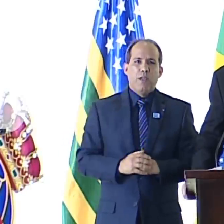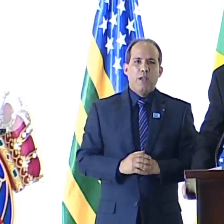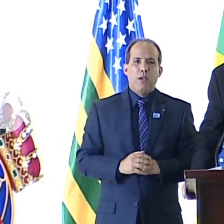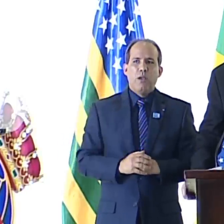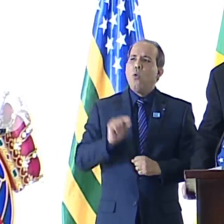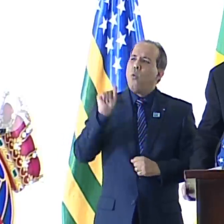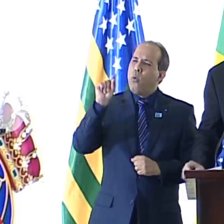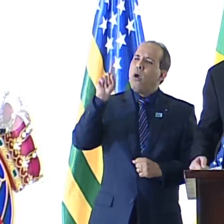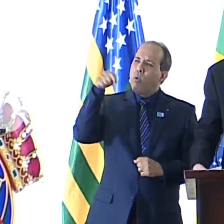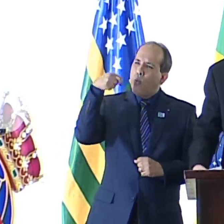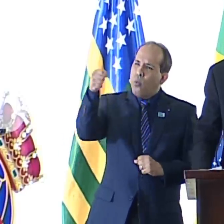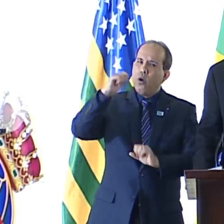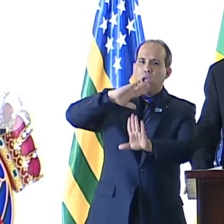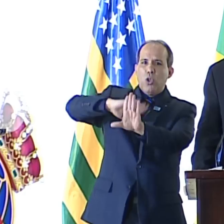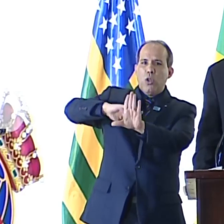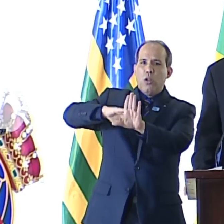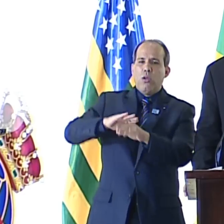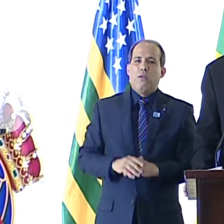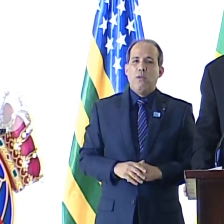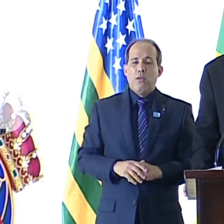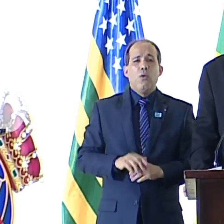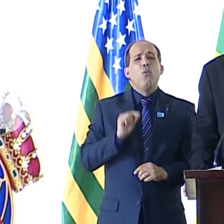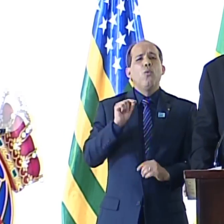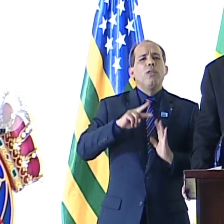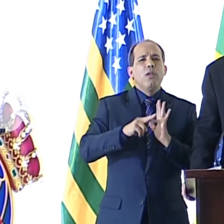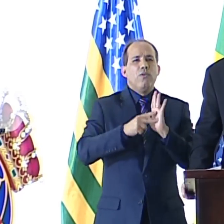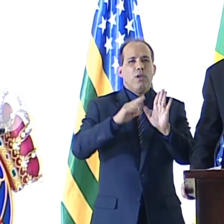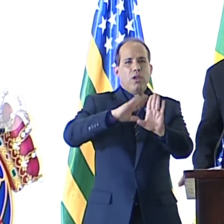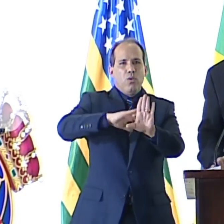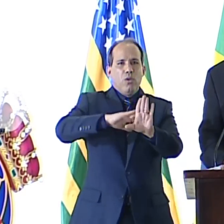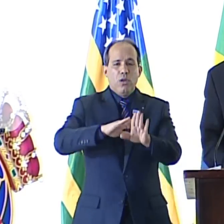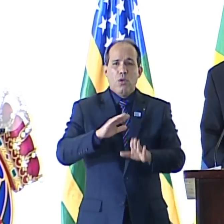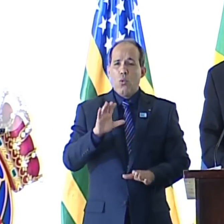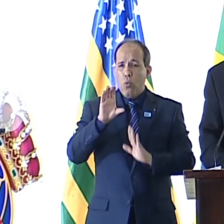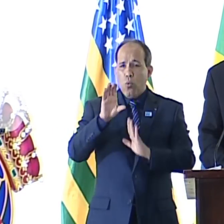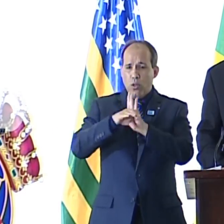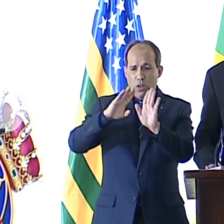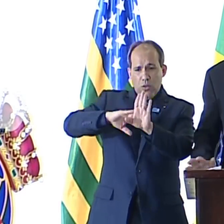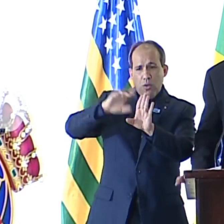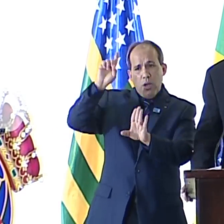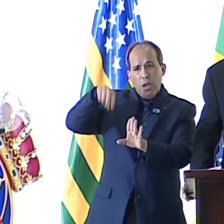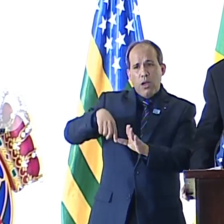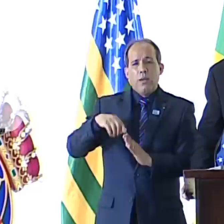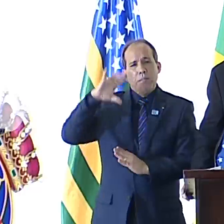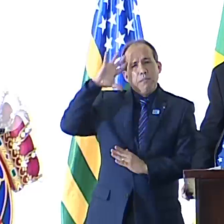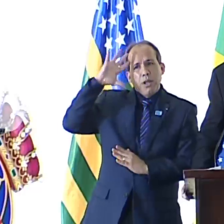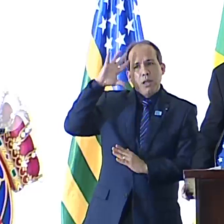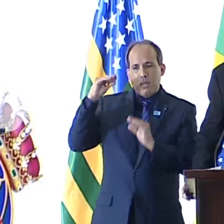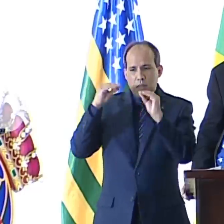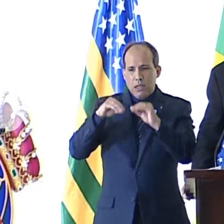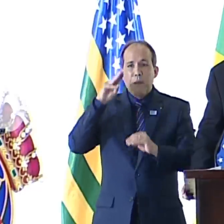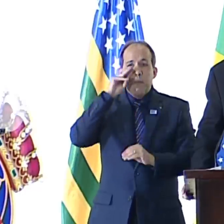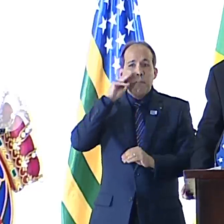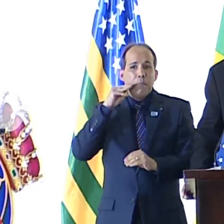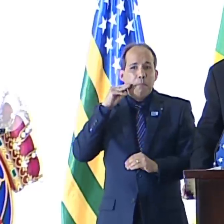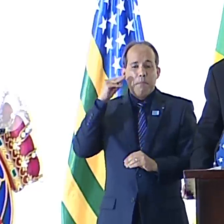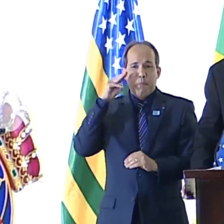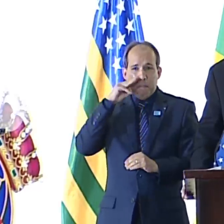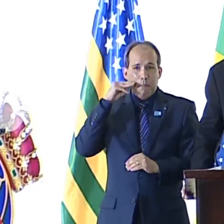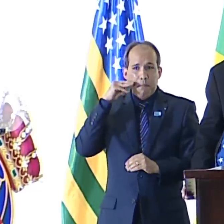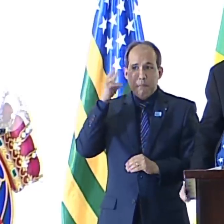ideológicos. Então, vamos ver o que é ideologia. Ora, o conceito de ideologia foi produzido, introduzido por Marx e Engels